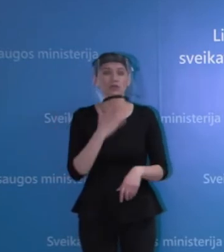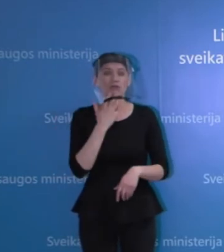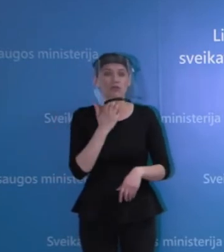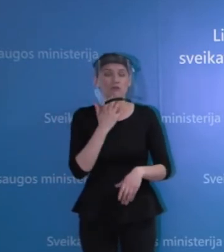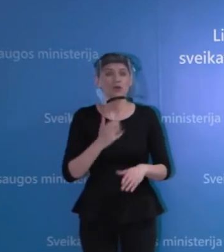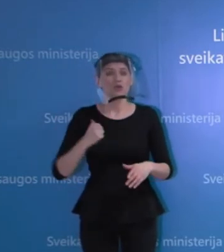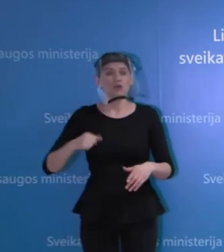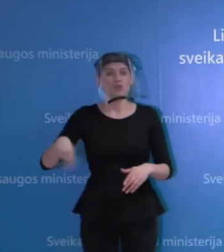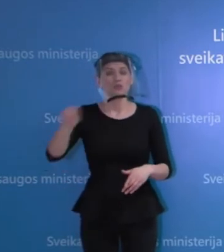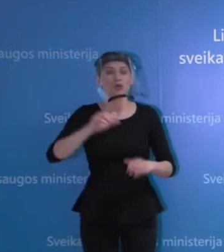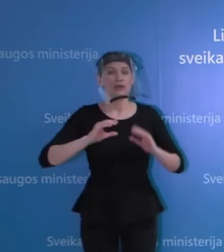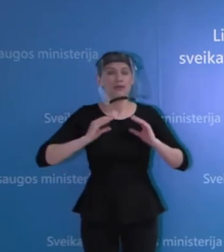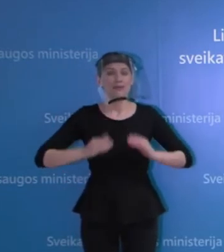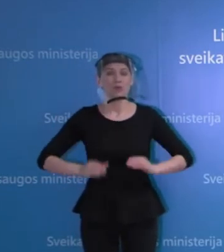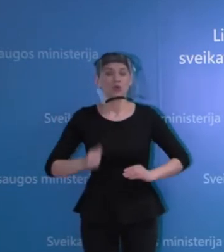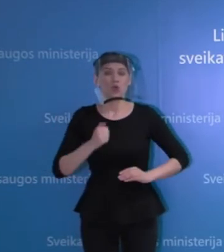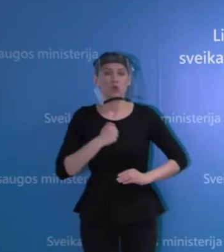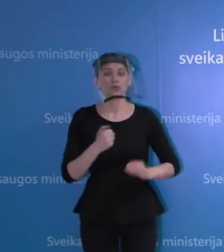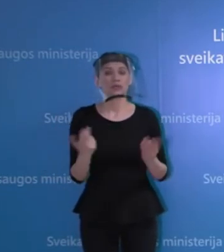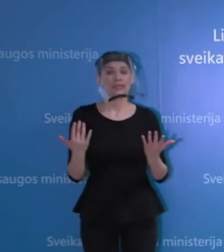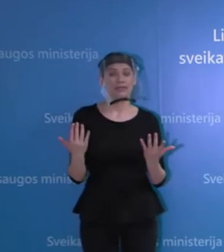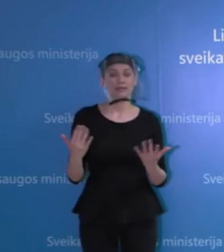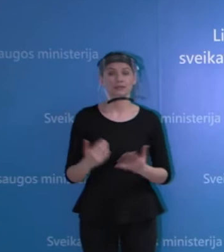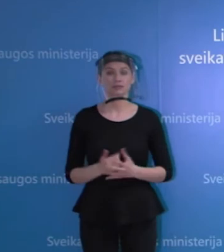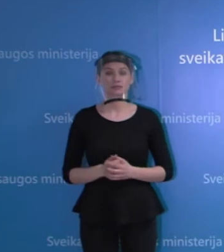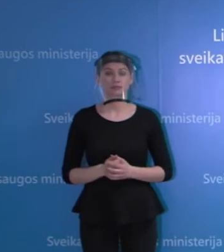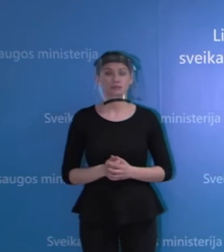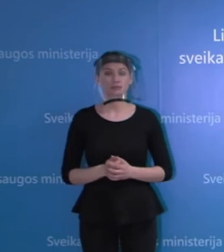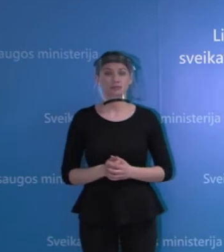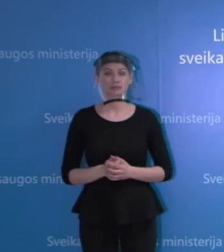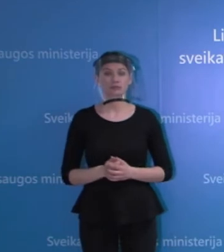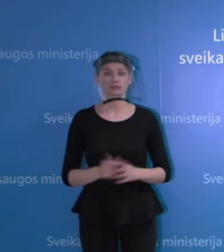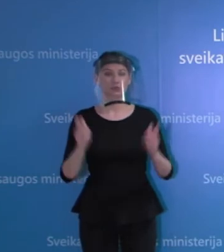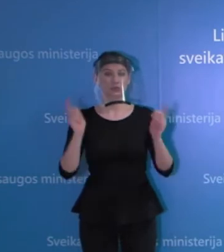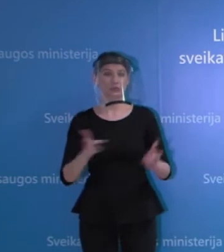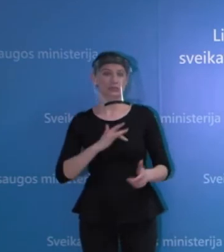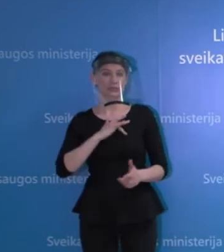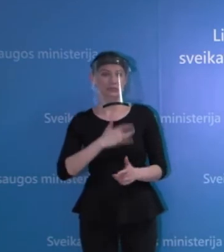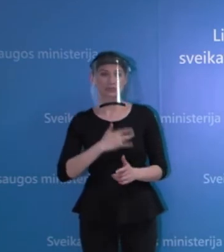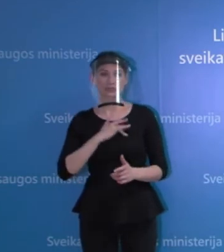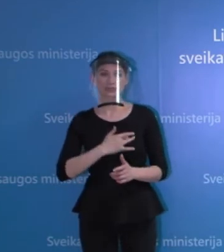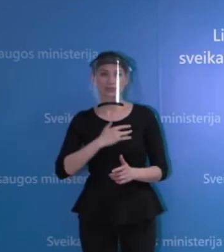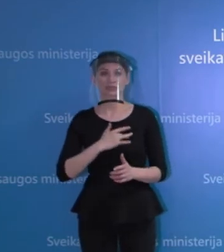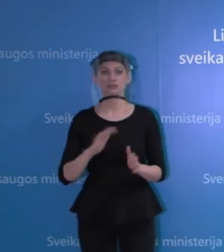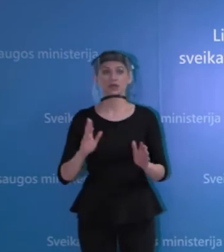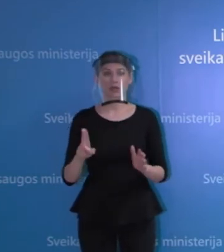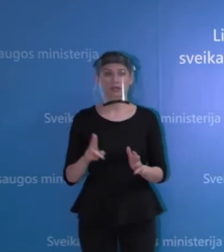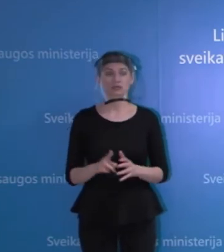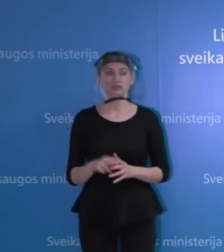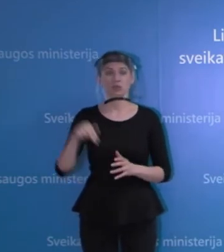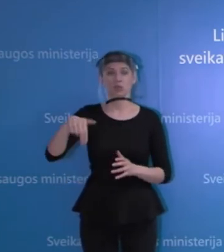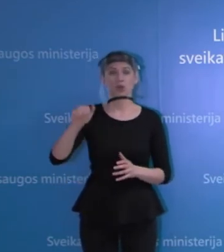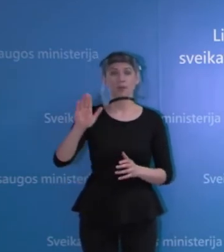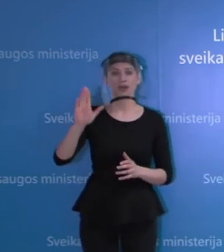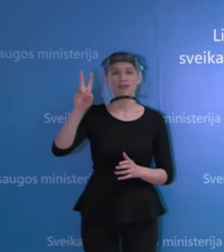koks yra imunitetas ir, na, toks labiausiai nerima keliantys skaičius, tai tai, kad UAB